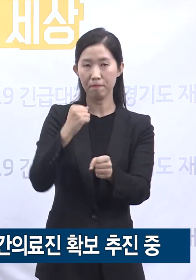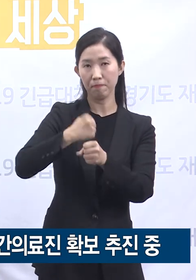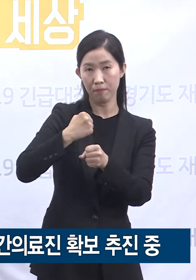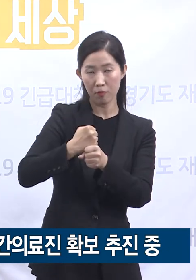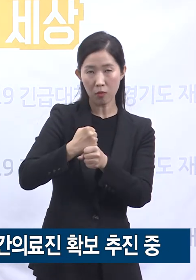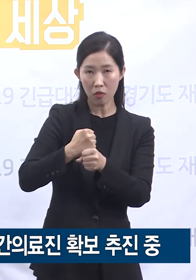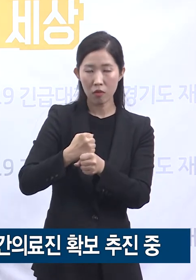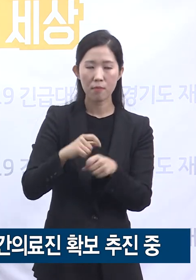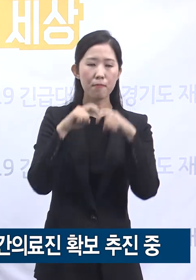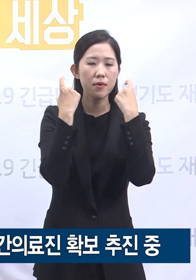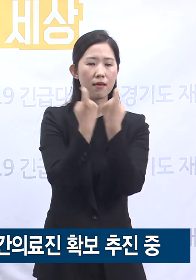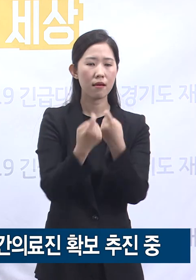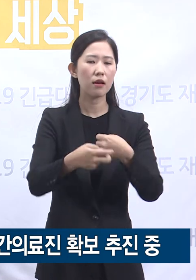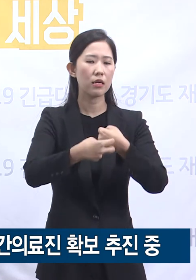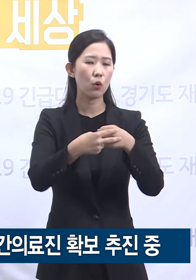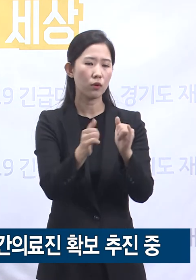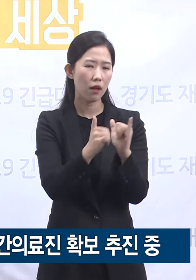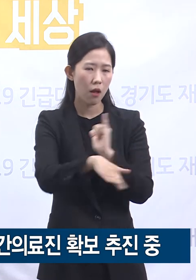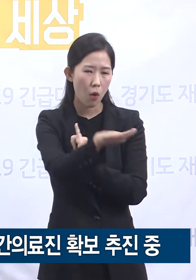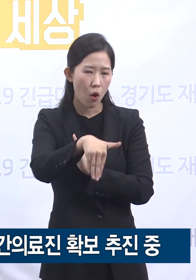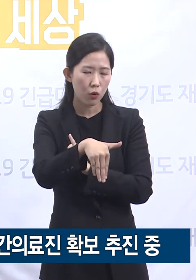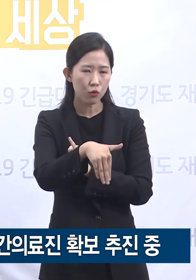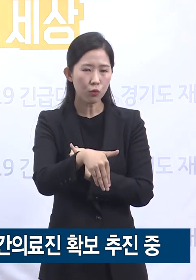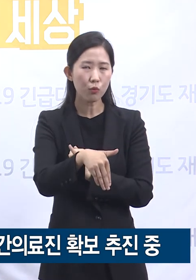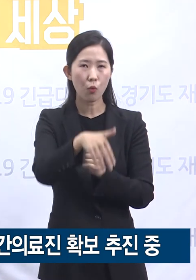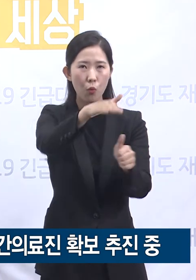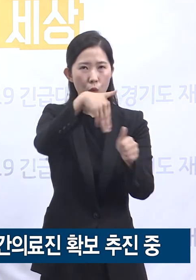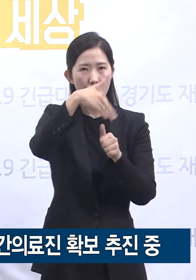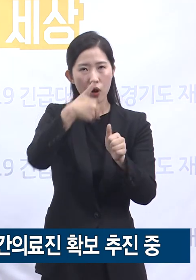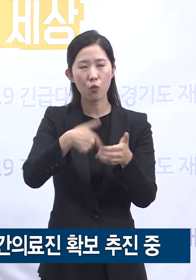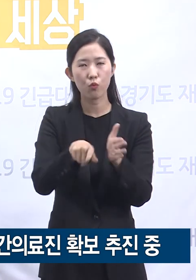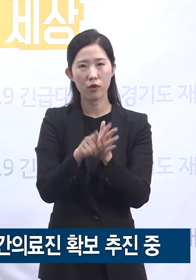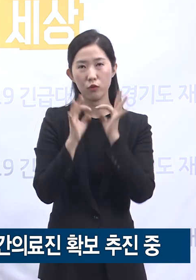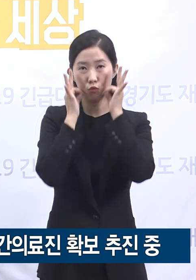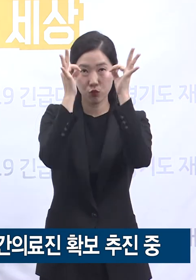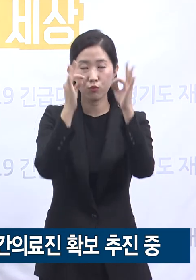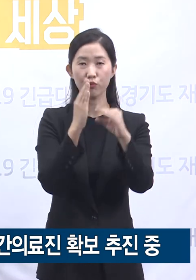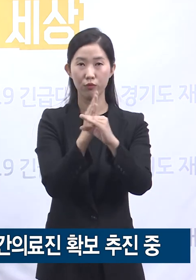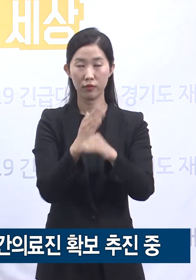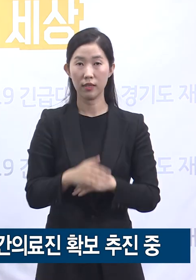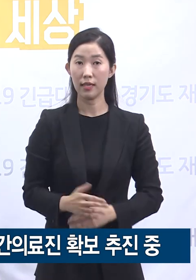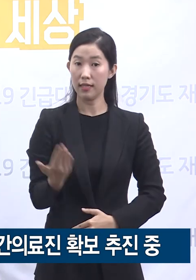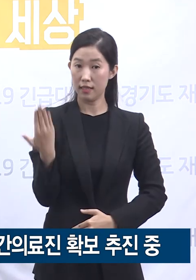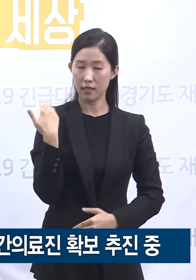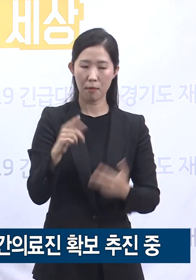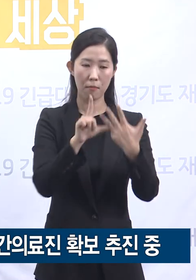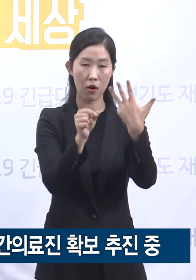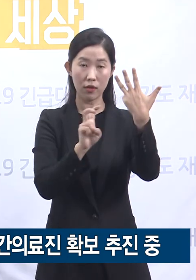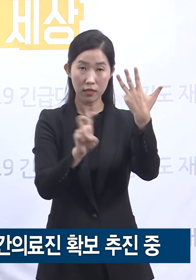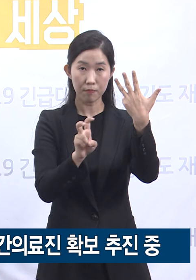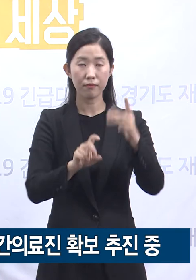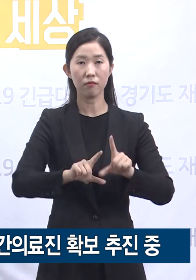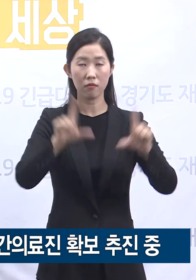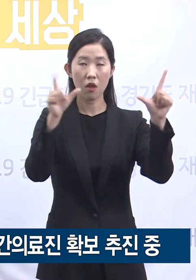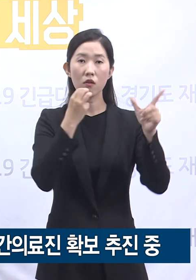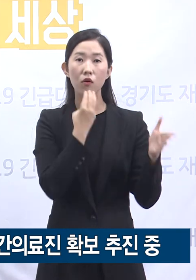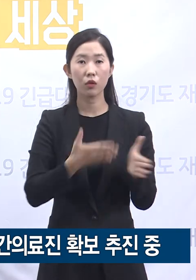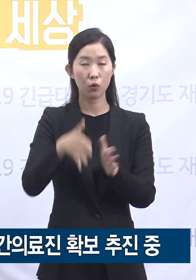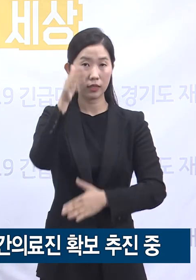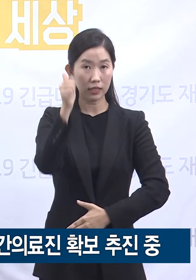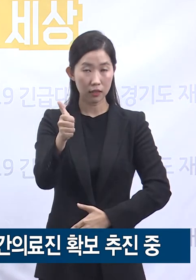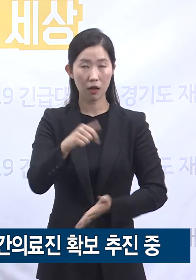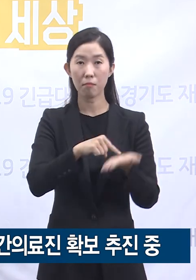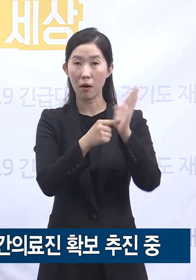중입니다. 지난 20일 도지사 긴급기자회견 때 발표한 경기도